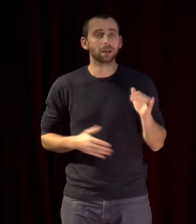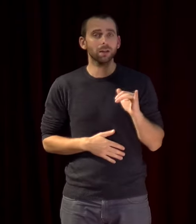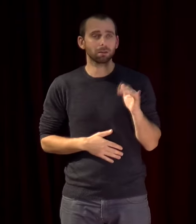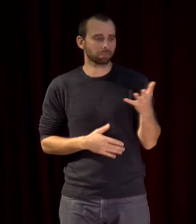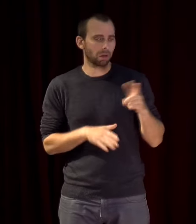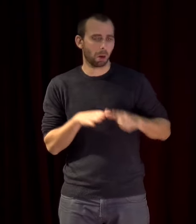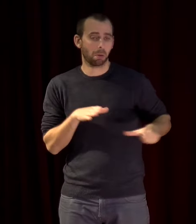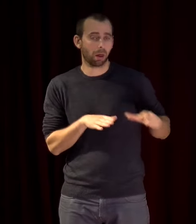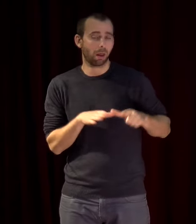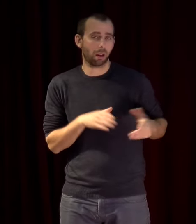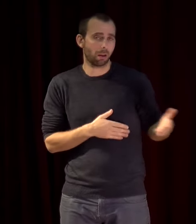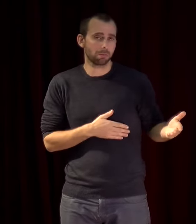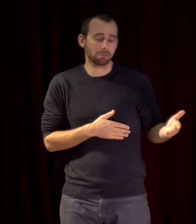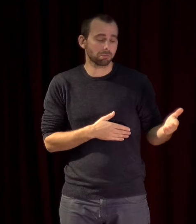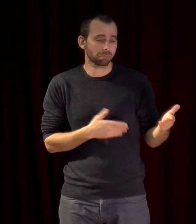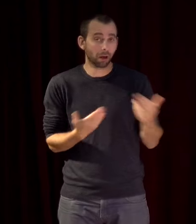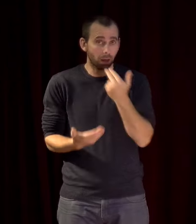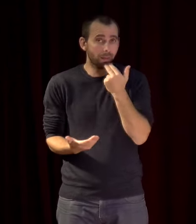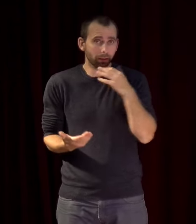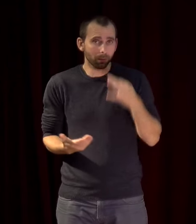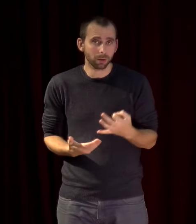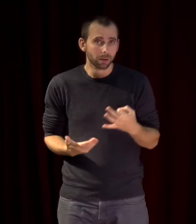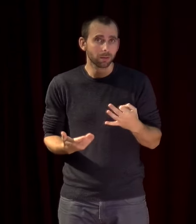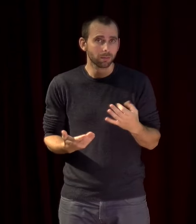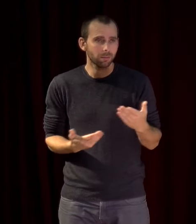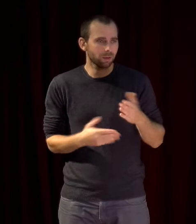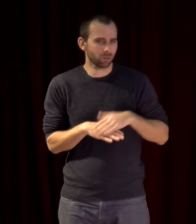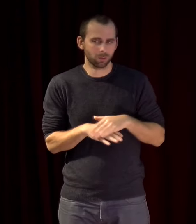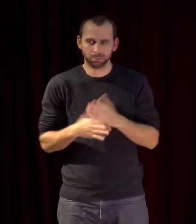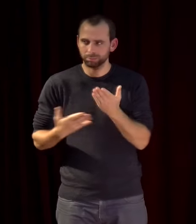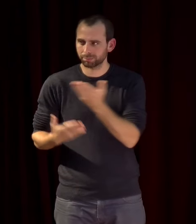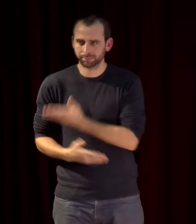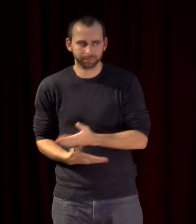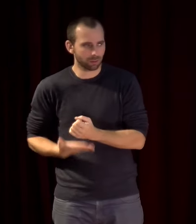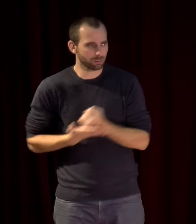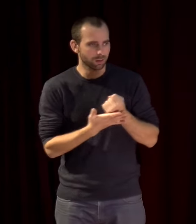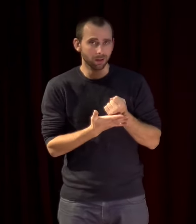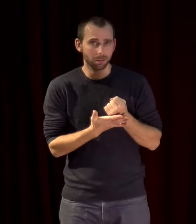de très grande qualité mais qui ne pas soutenues par exemple